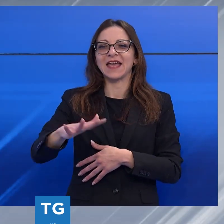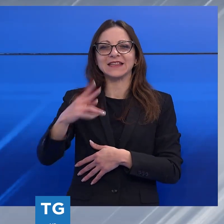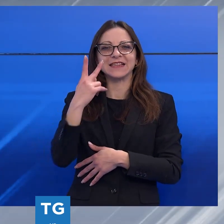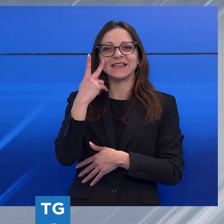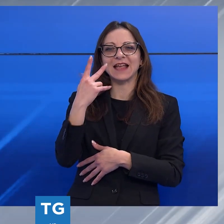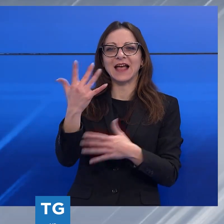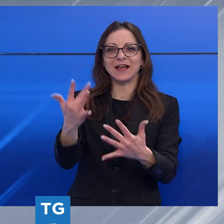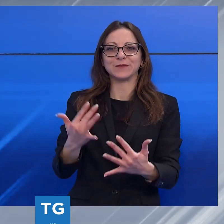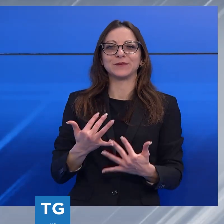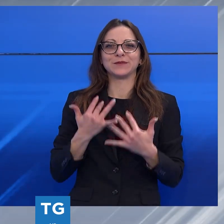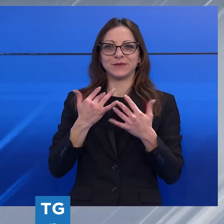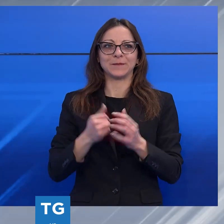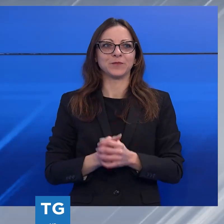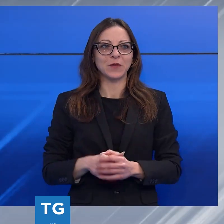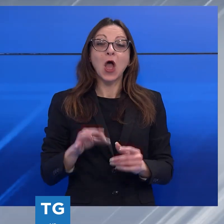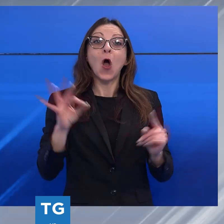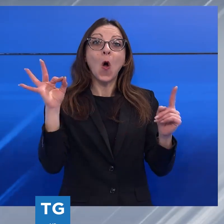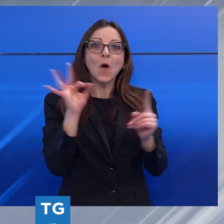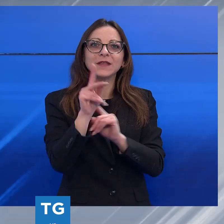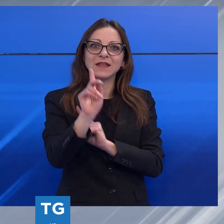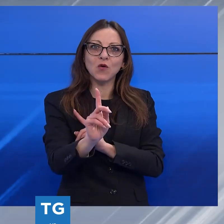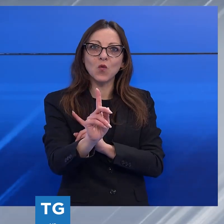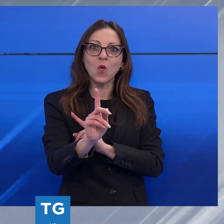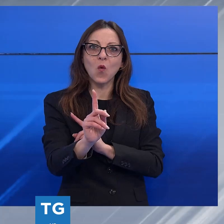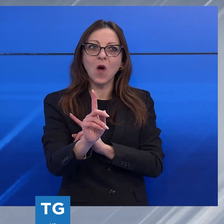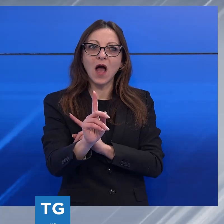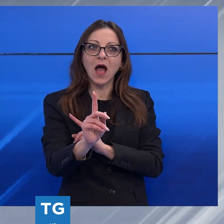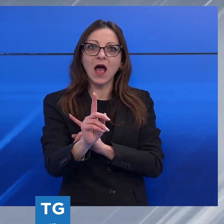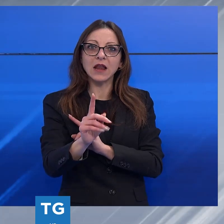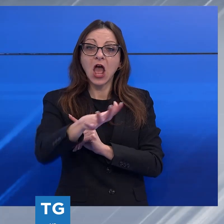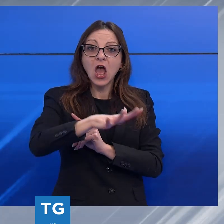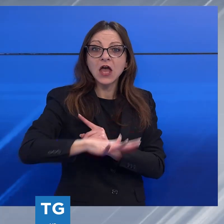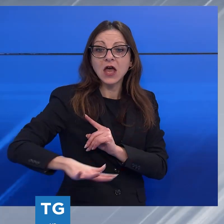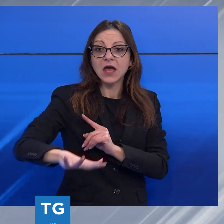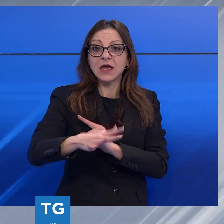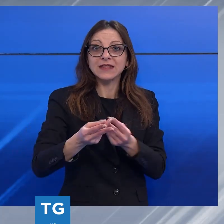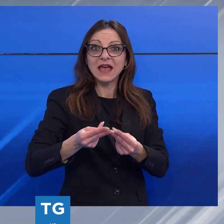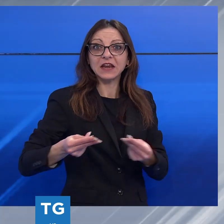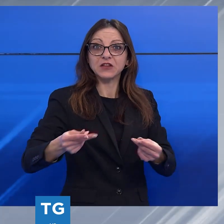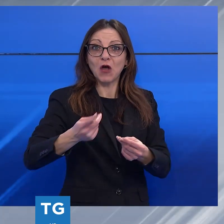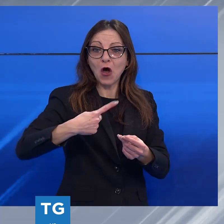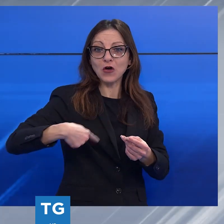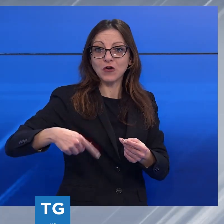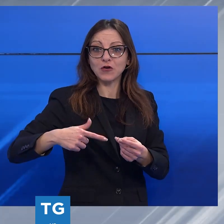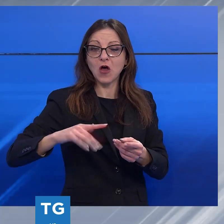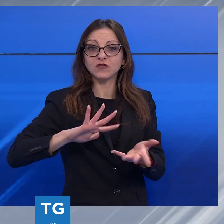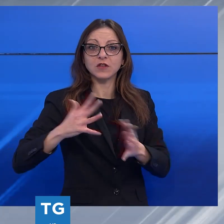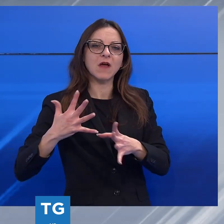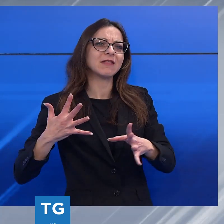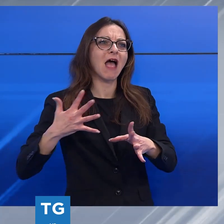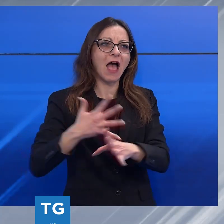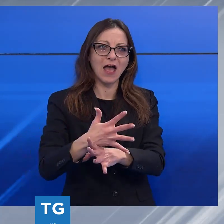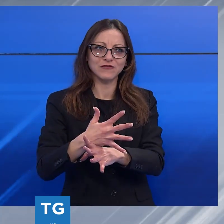'obiettivo proprio è quello di rendere accessibile questo nostro territorio che sono le Apuane di una bellezza